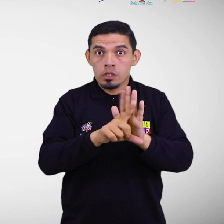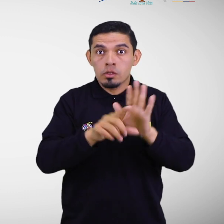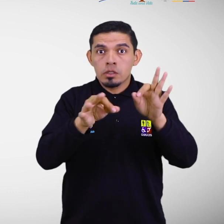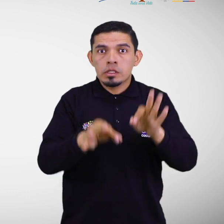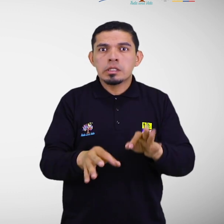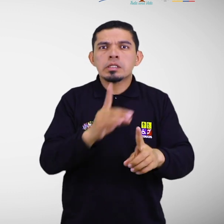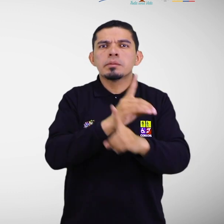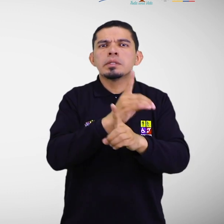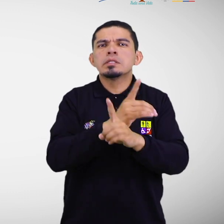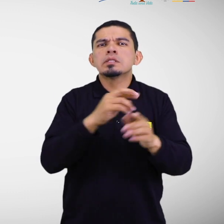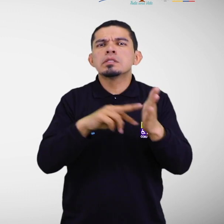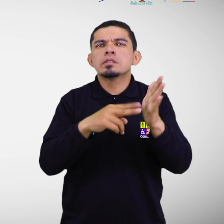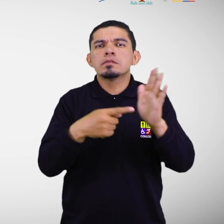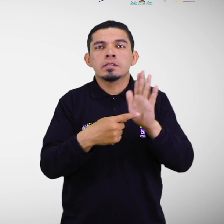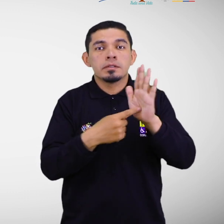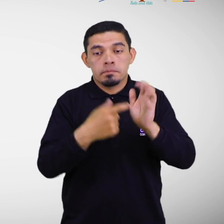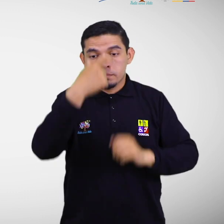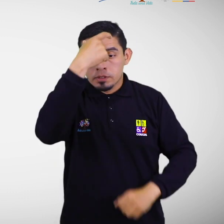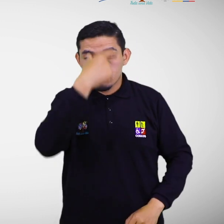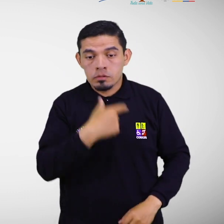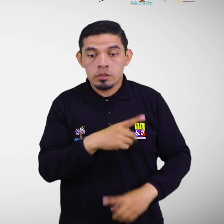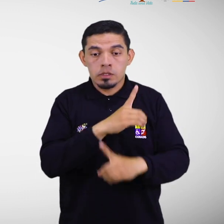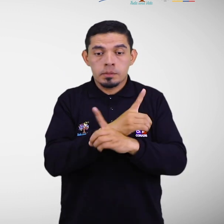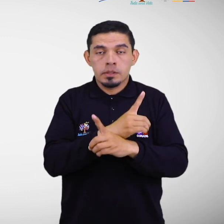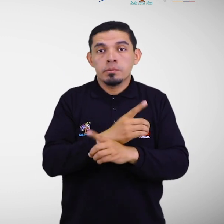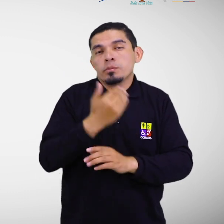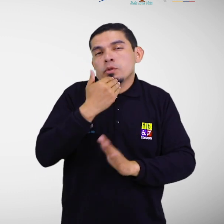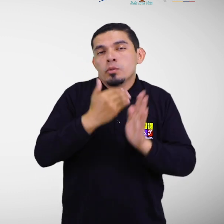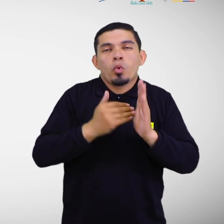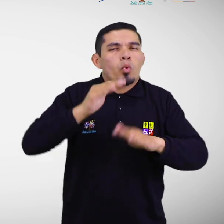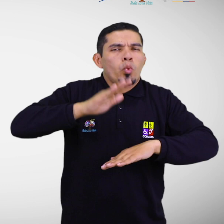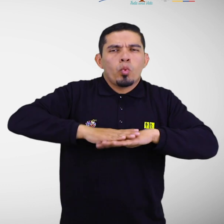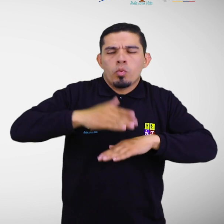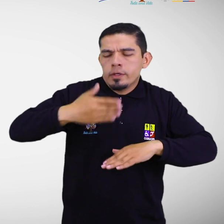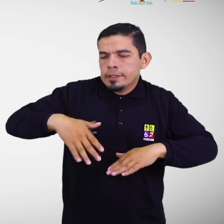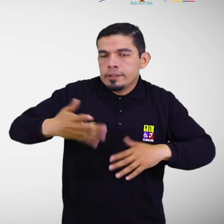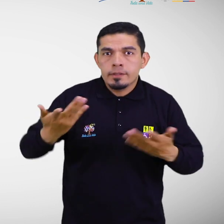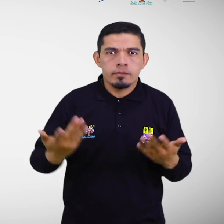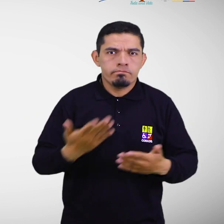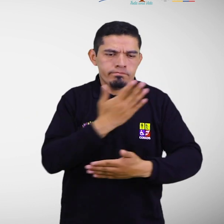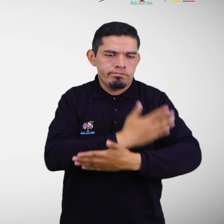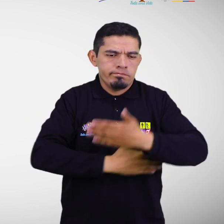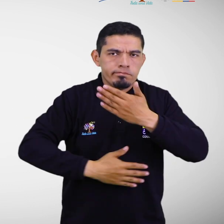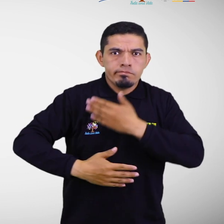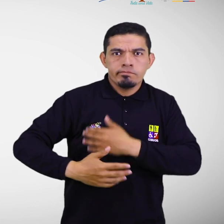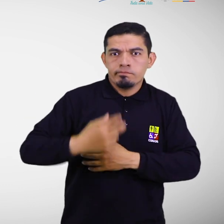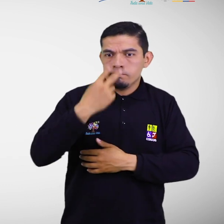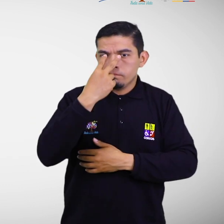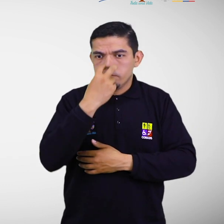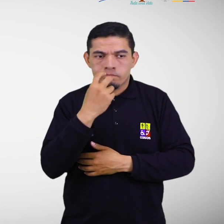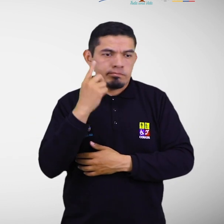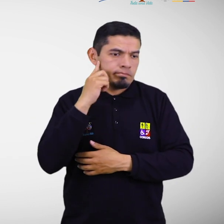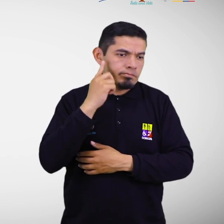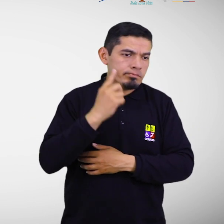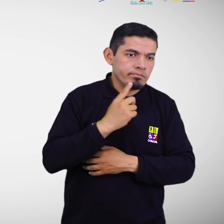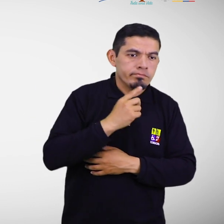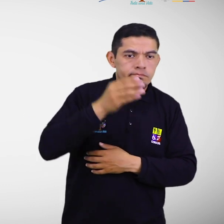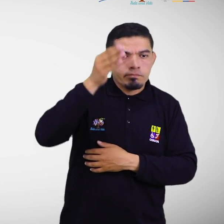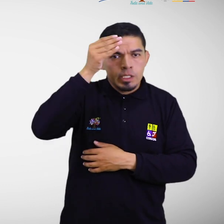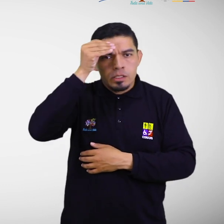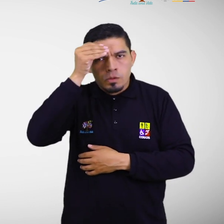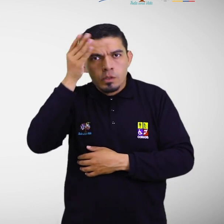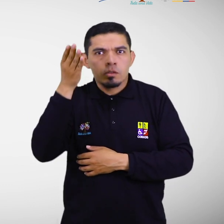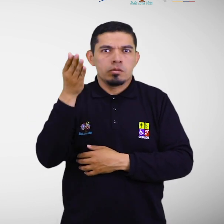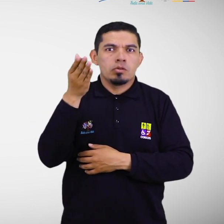entenderá por persona con discapacidad a aquella que, como consecuencia de una o más deficiencias físicas, mentales,